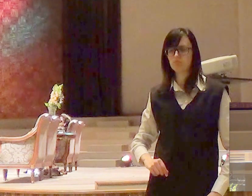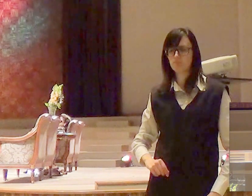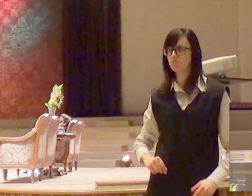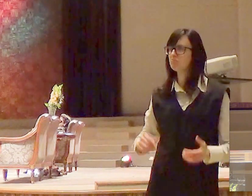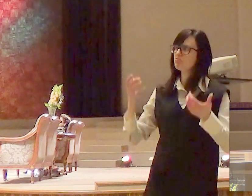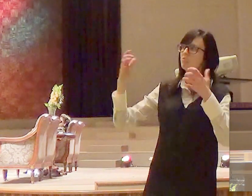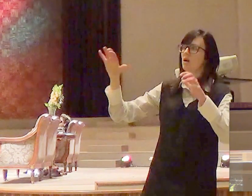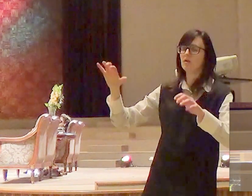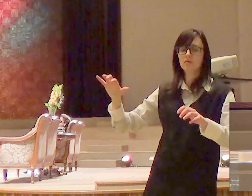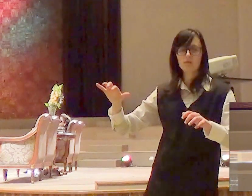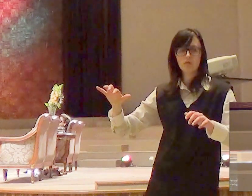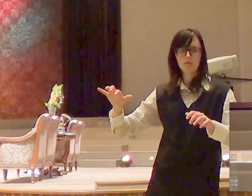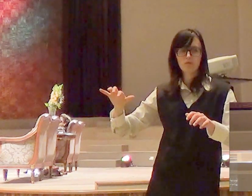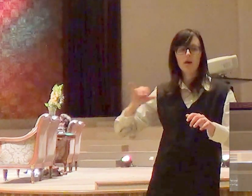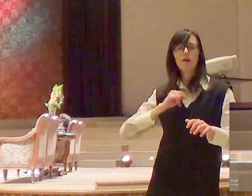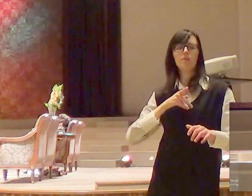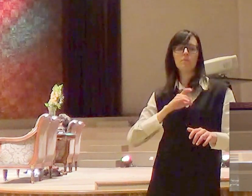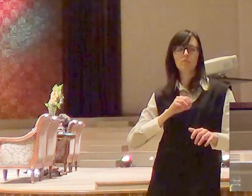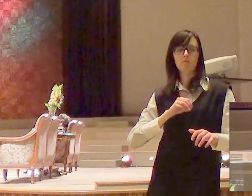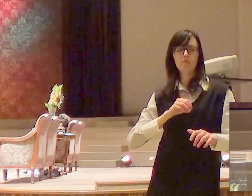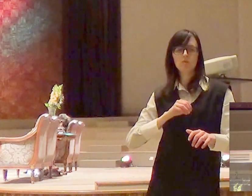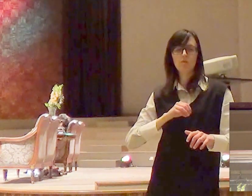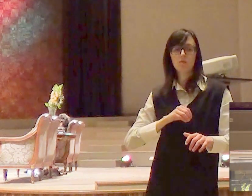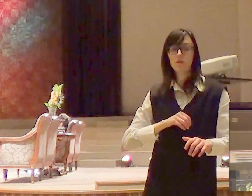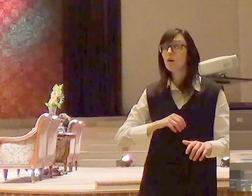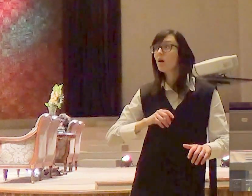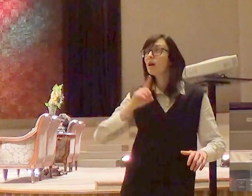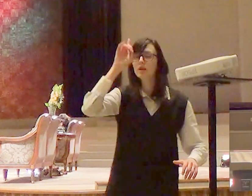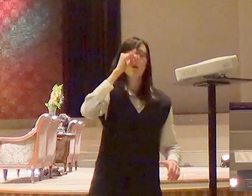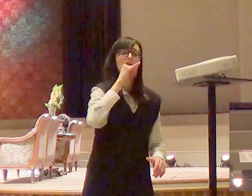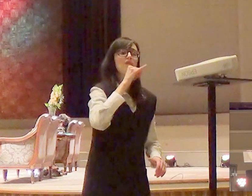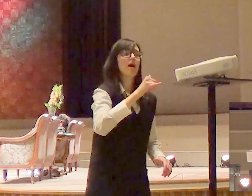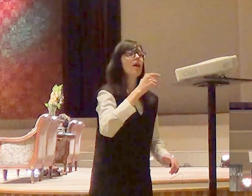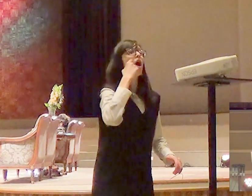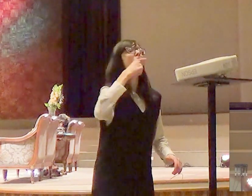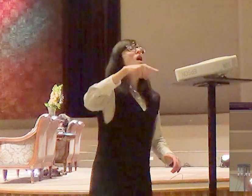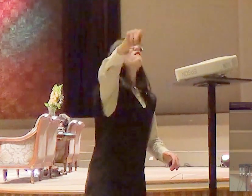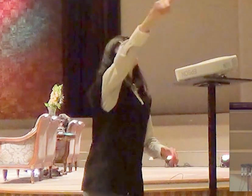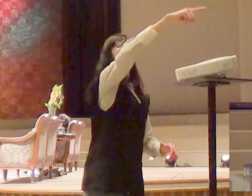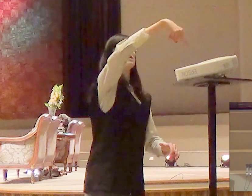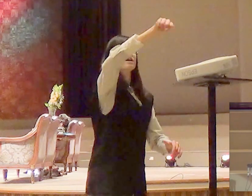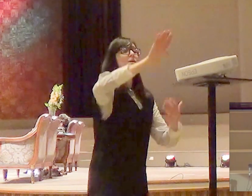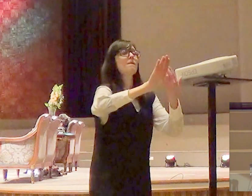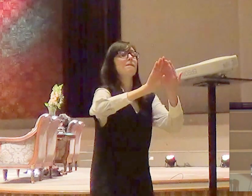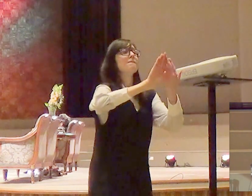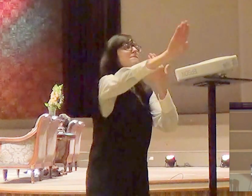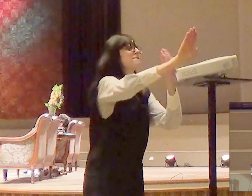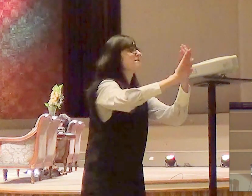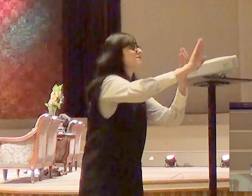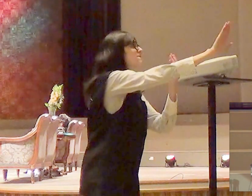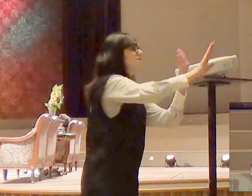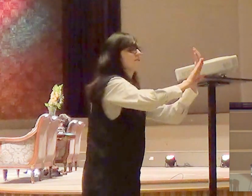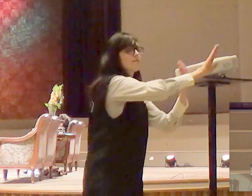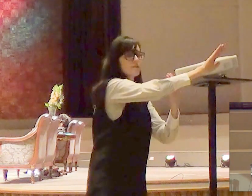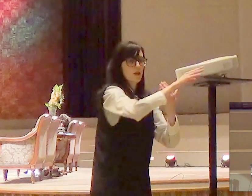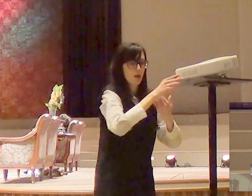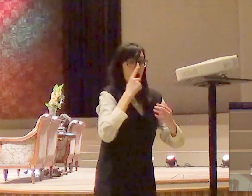Deus afastem-se destes ímpios não toquem em nada do que pertence a eles